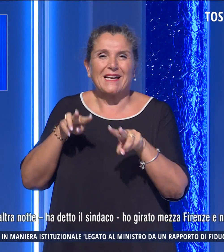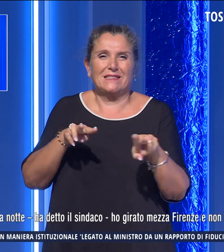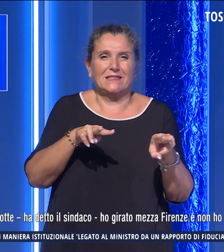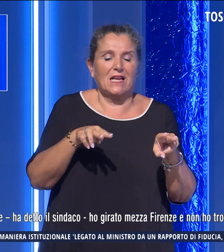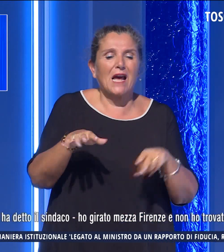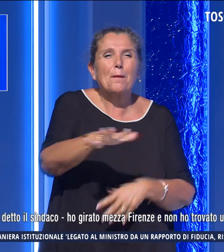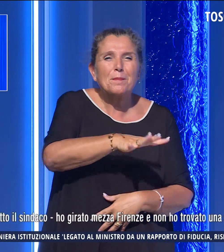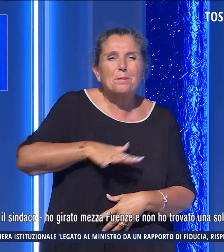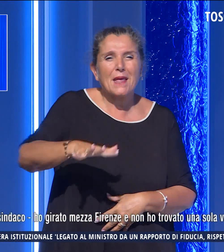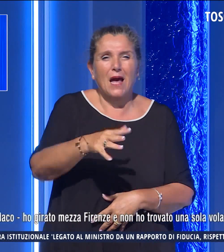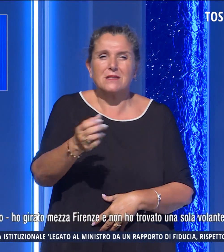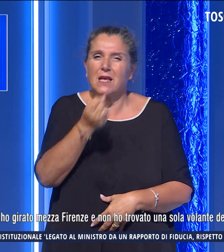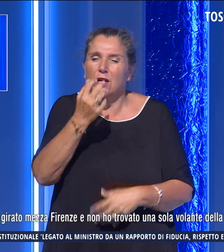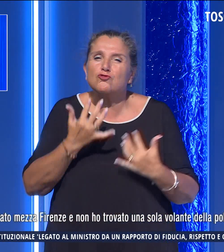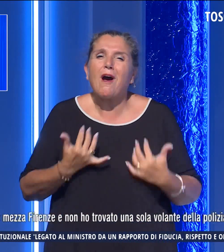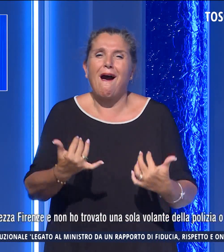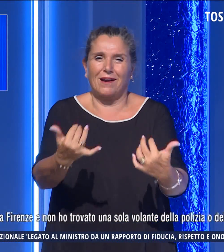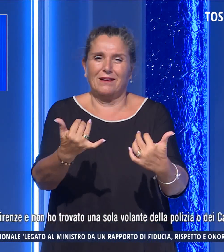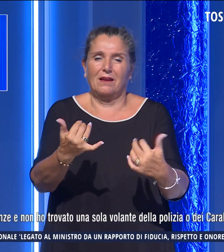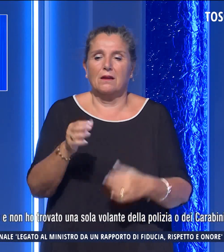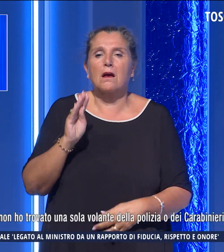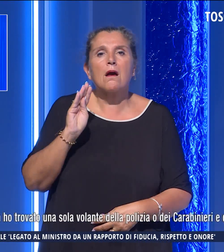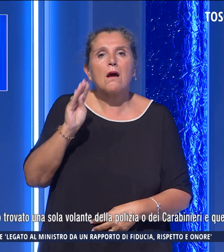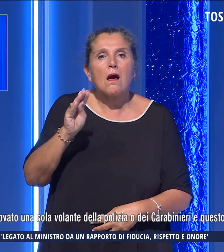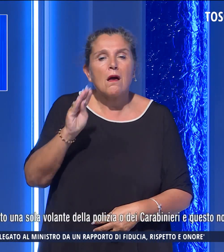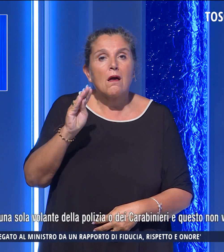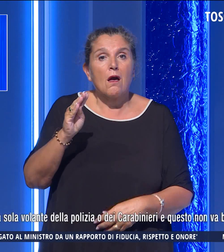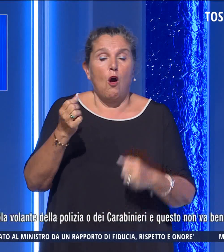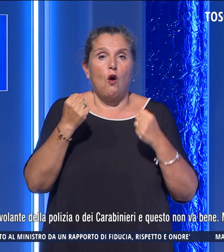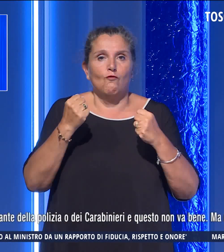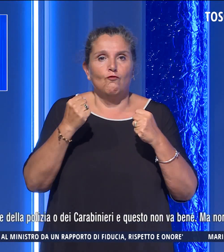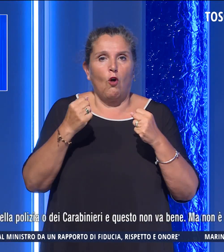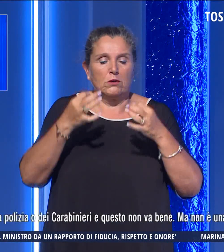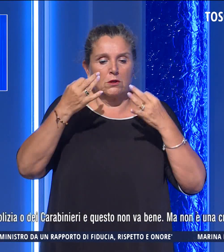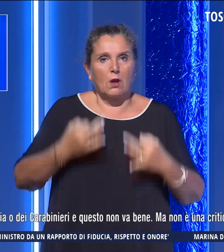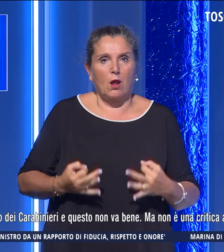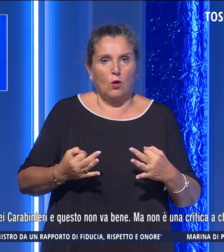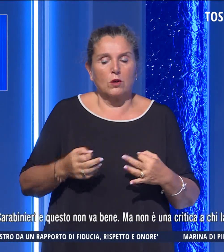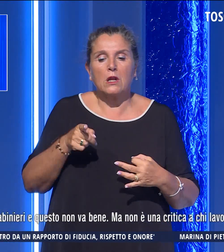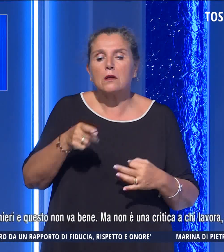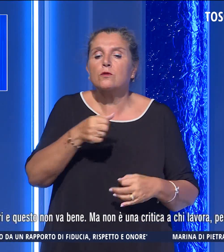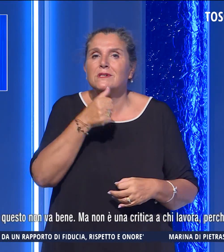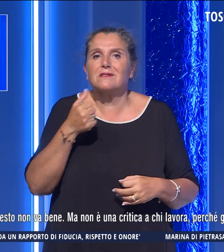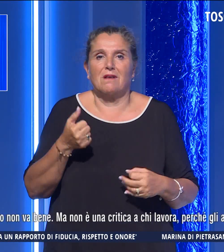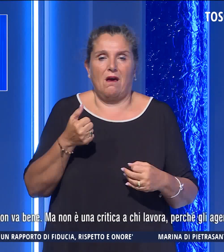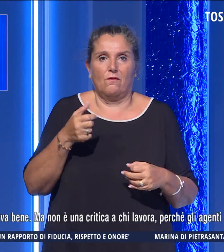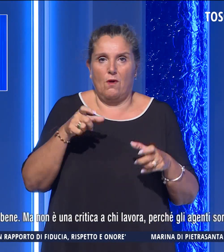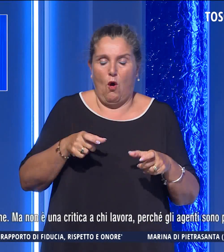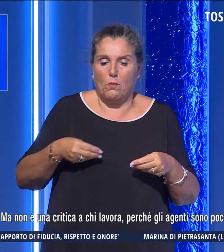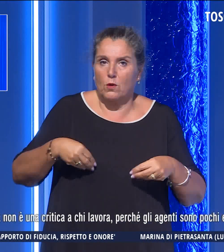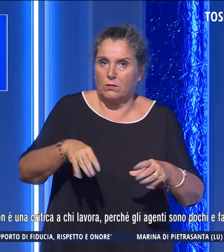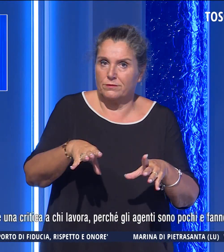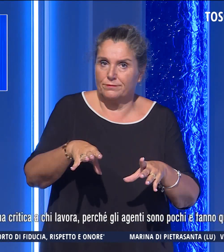e giardini e chiedere l'intervento delle forze dell'ordine laddove necessario. Un